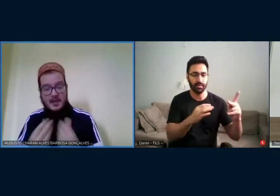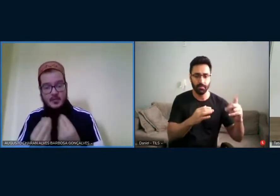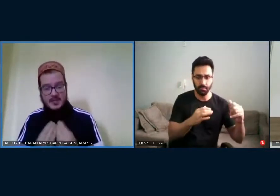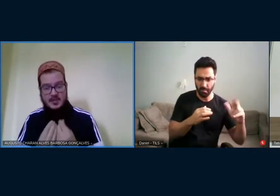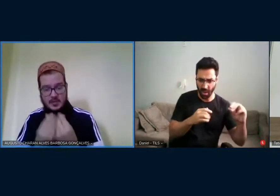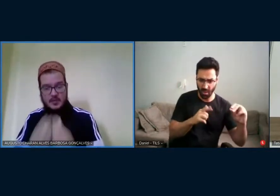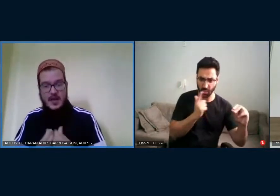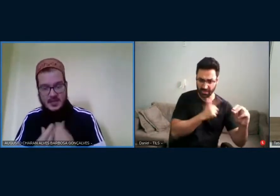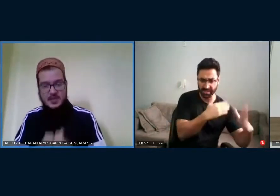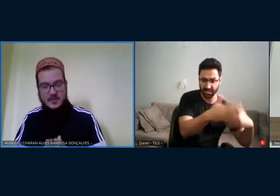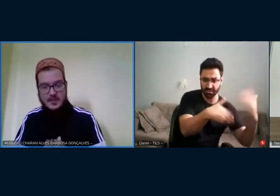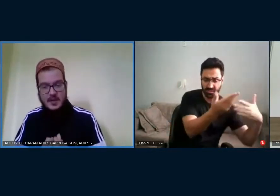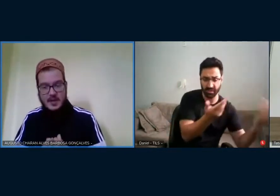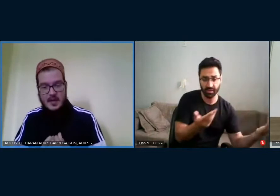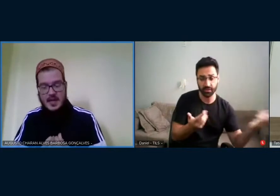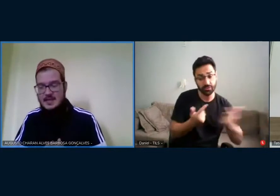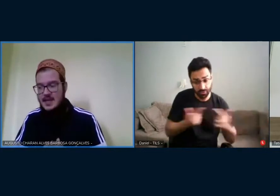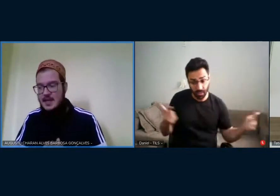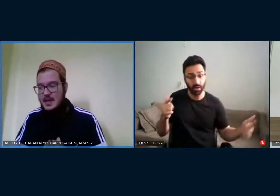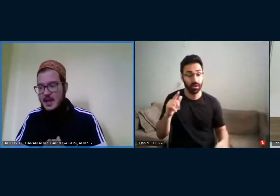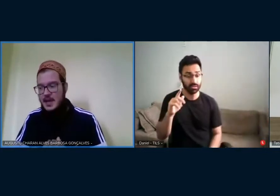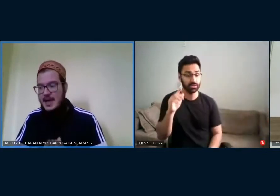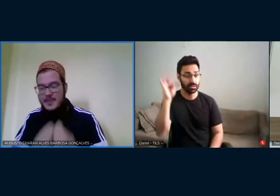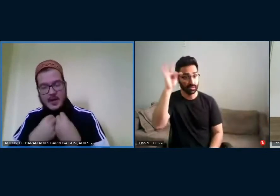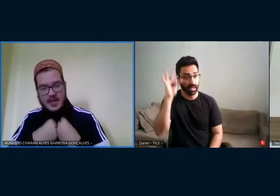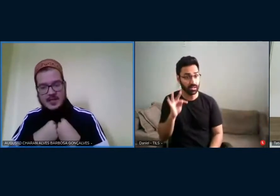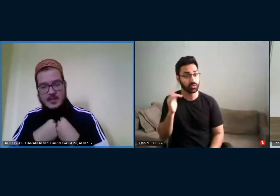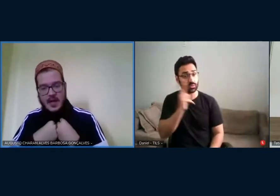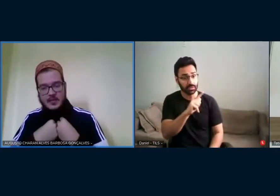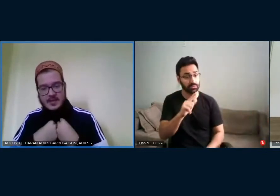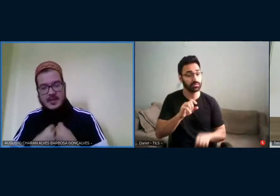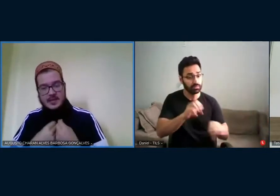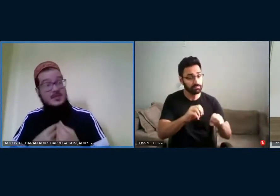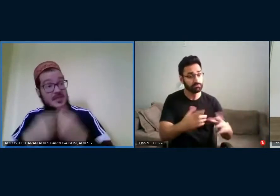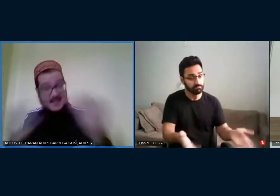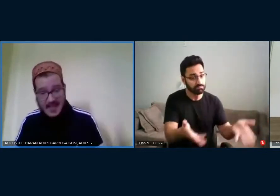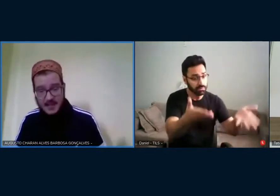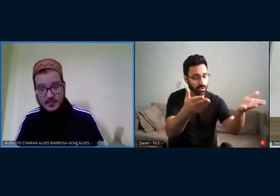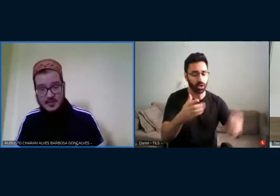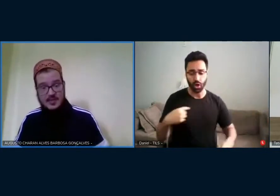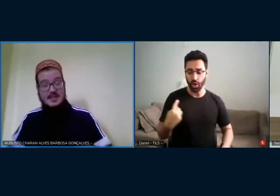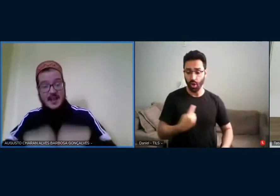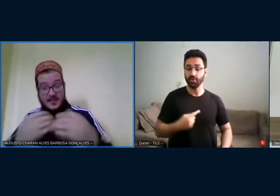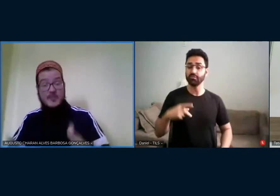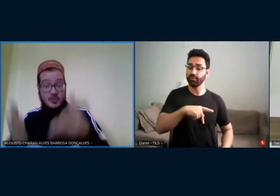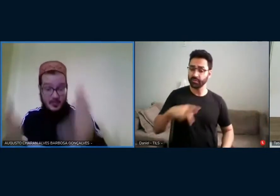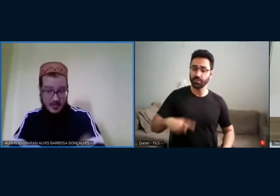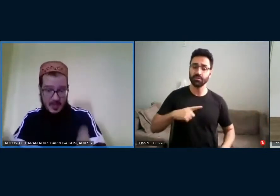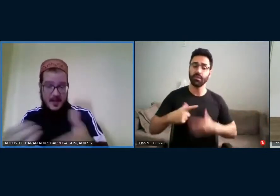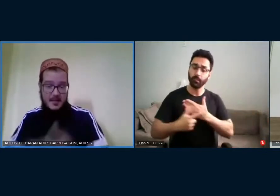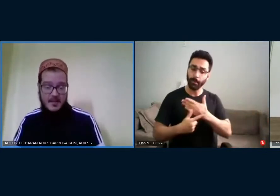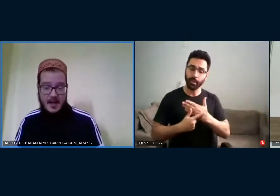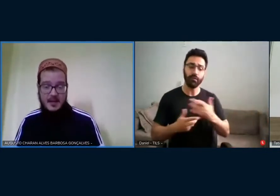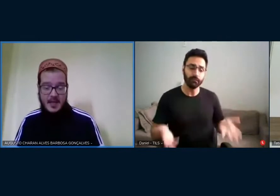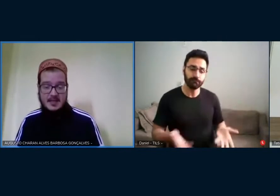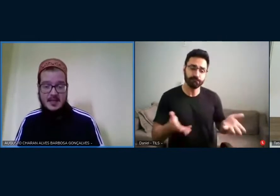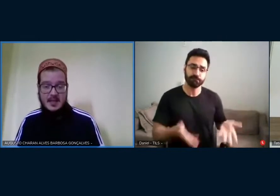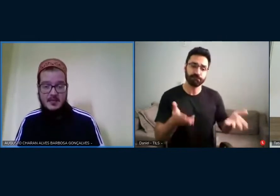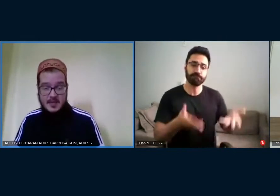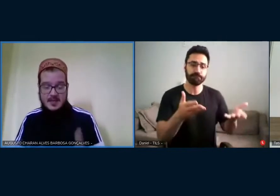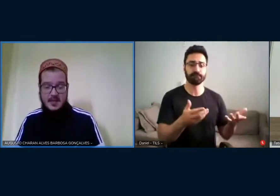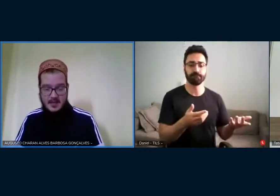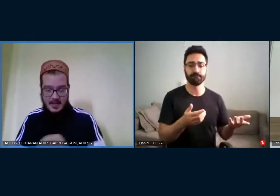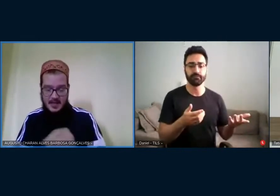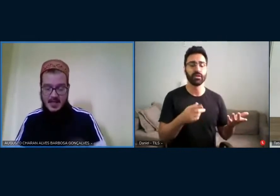tratamento no sentido educativo, quer dizer, cabe a nós educadores dizermos, escrevemos como o seu trabalho tem